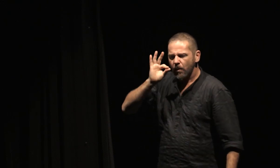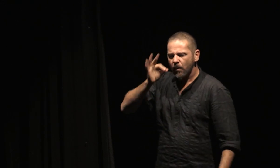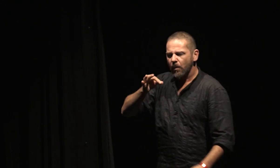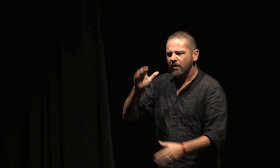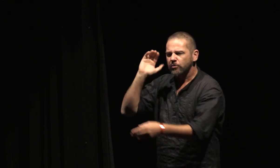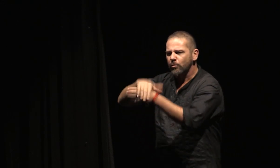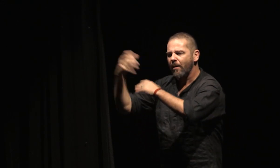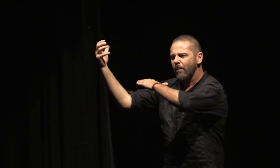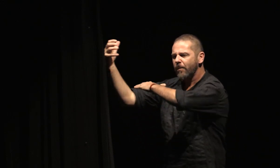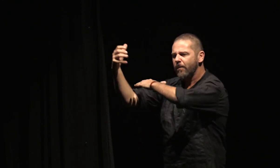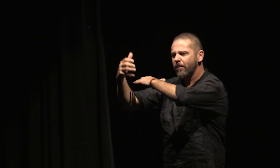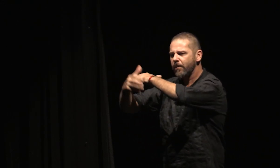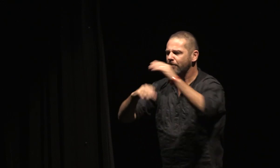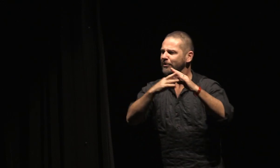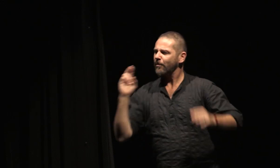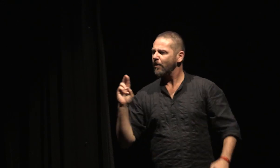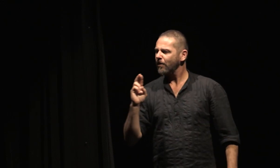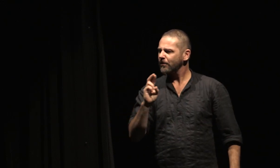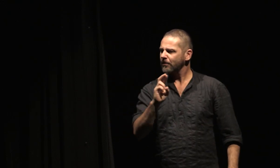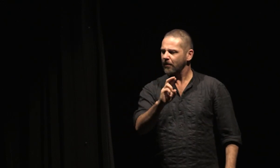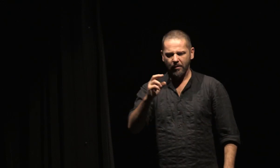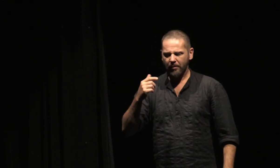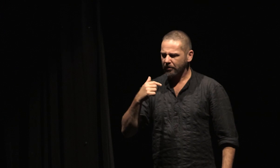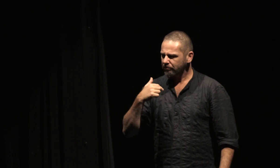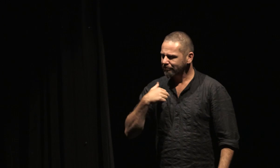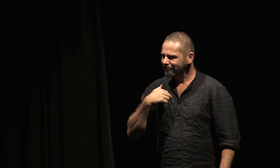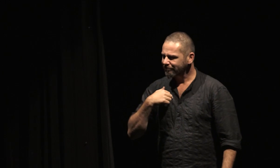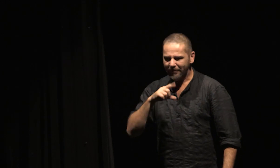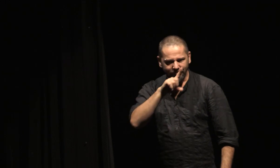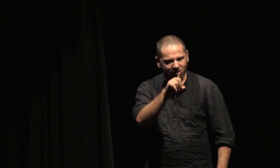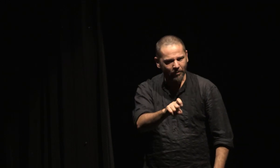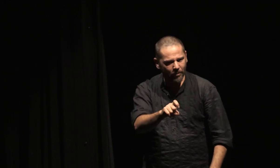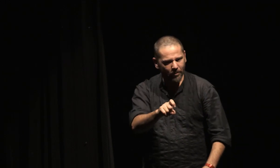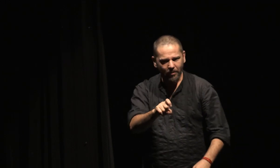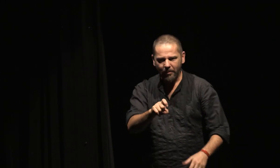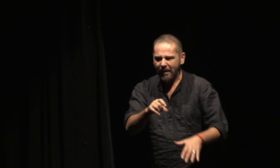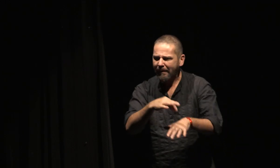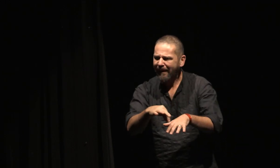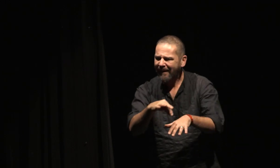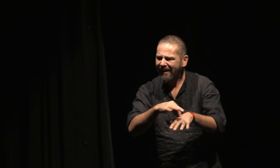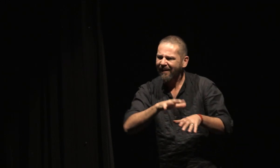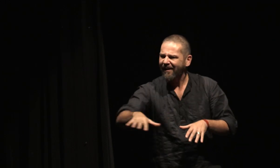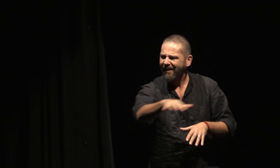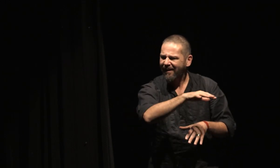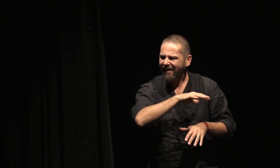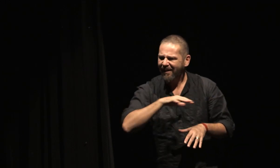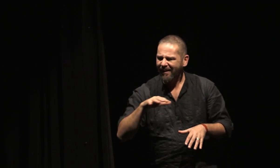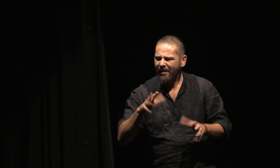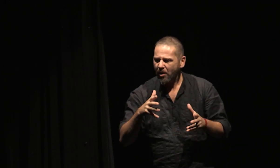Et la terre, je lui demandais, il répondit, je ne la connaissais pas, je ne sentais pas qu'elle était ma peau et mon cœur,